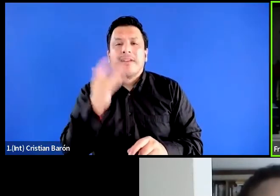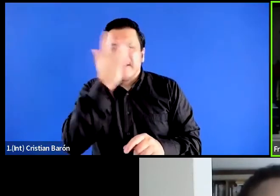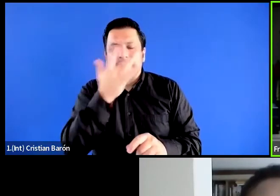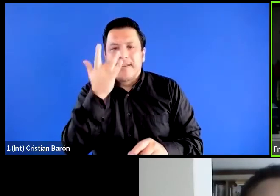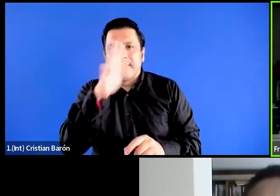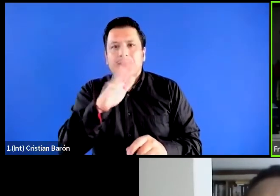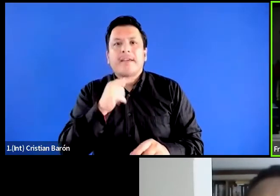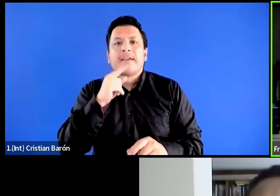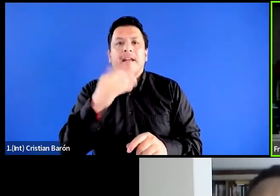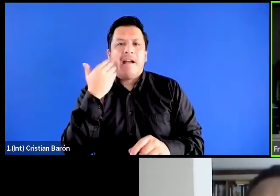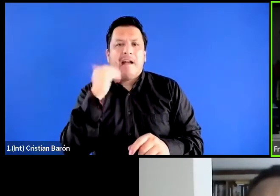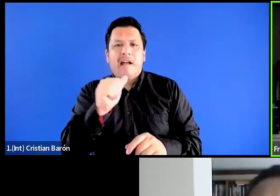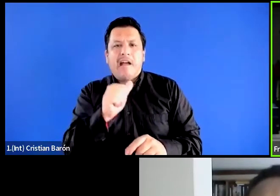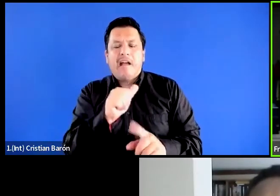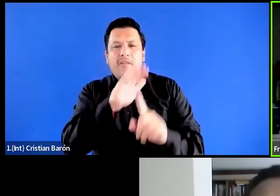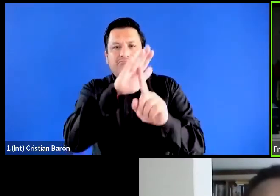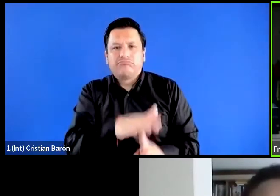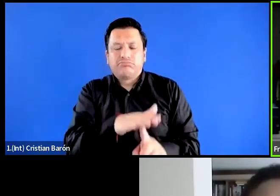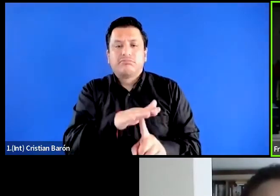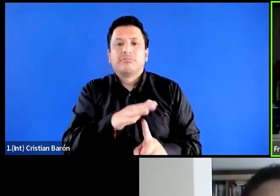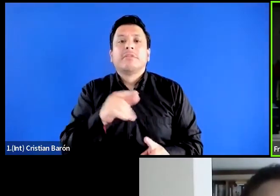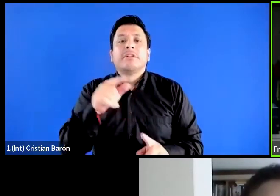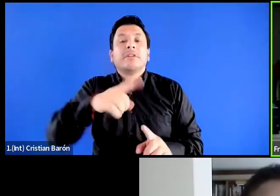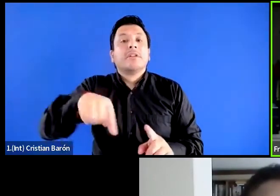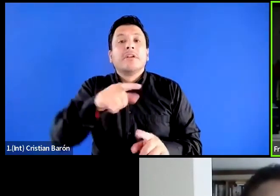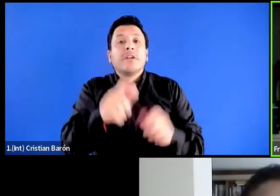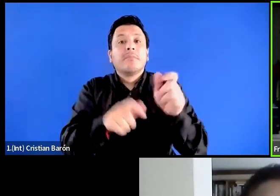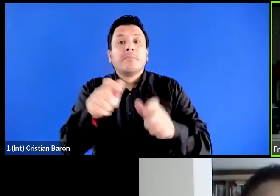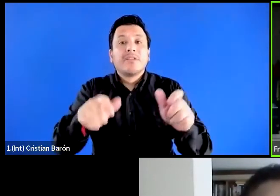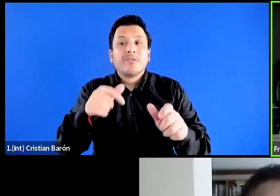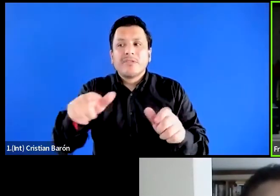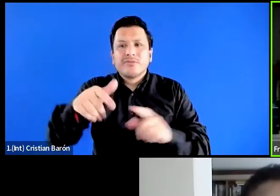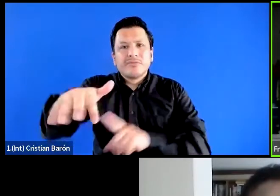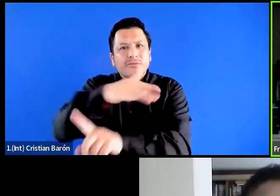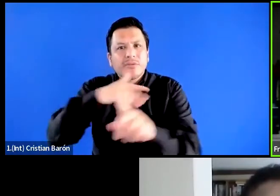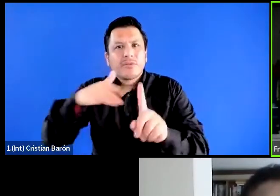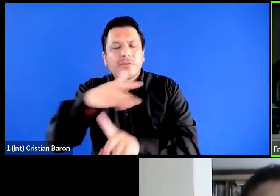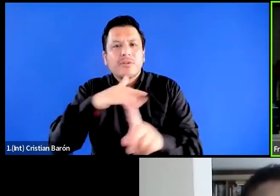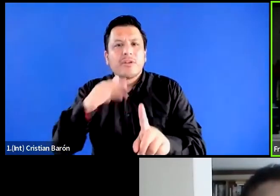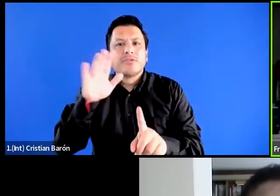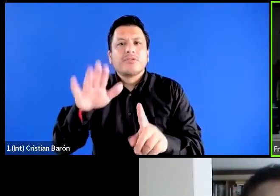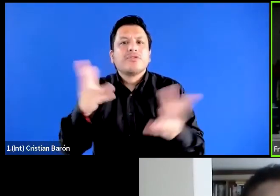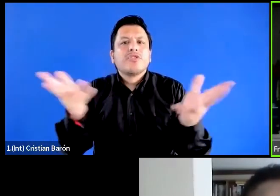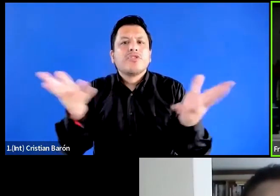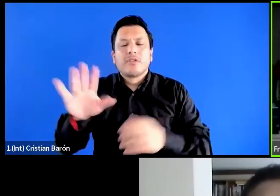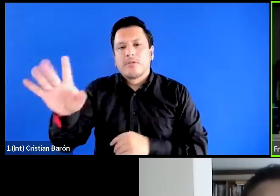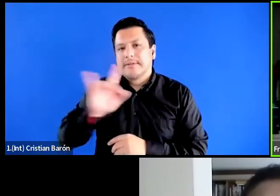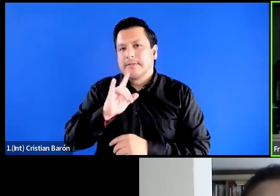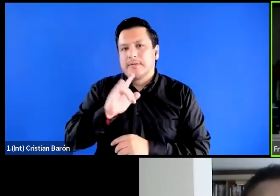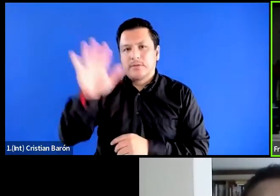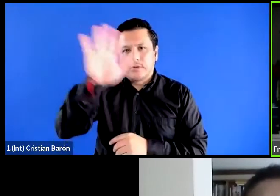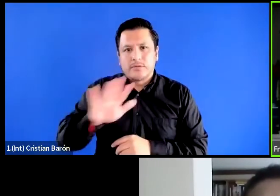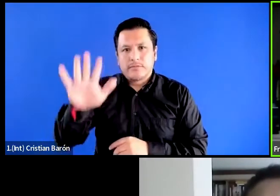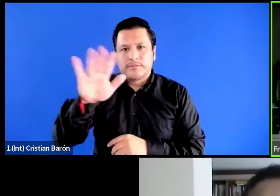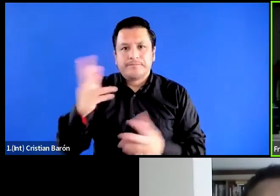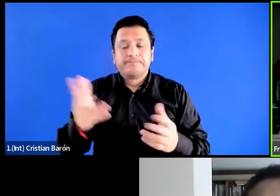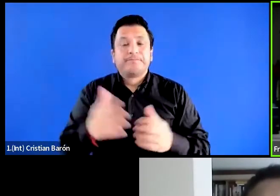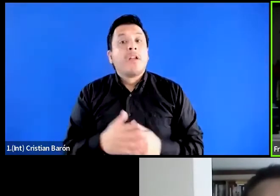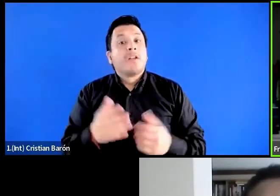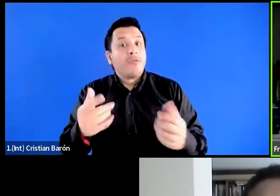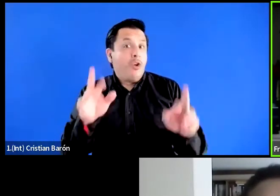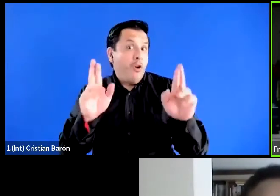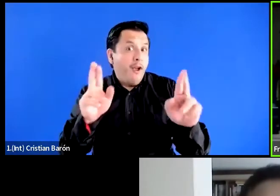específica hacia las mujeres negras en el contexto estadounidense. Queremos poder unirnos